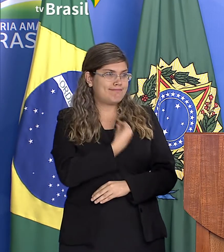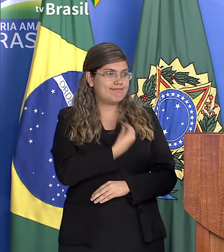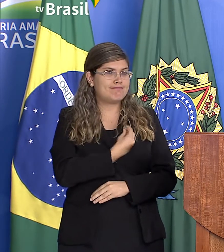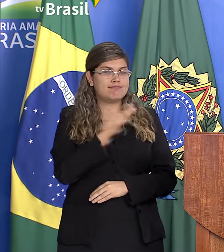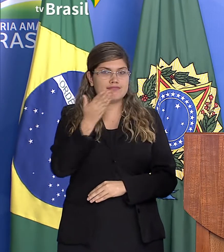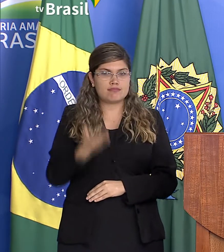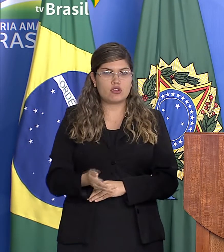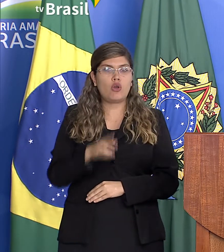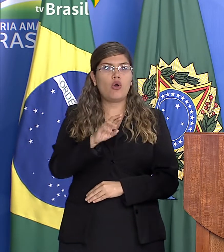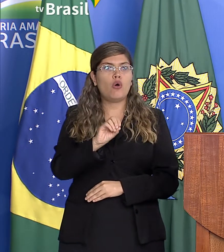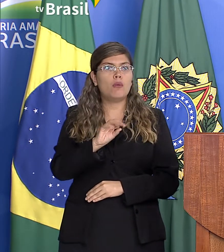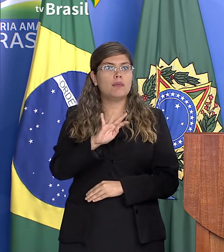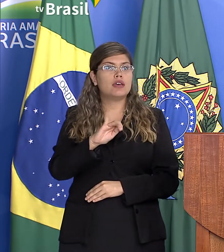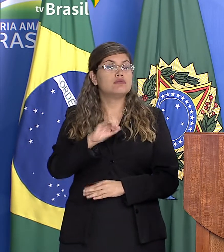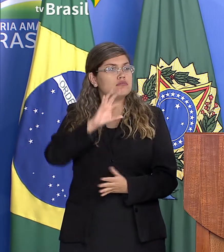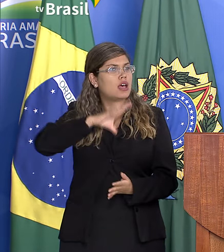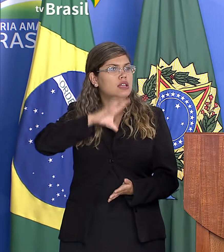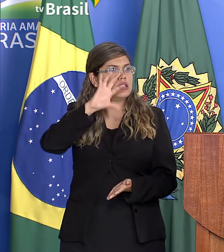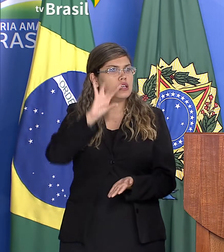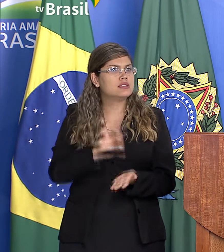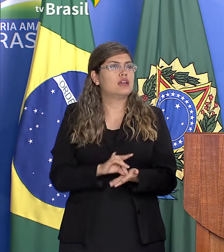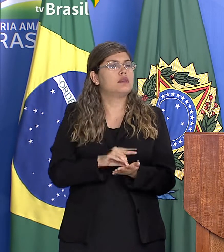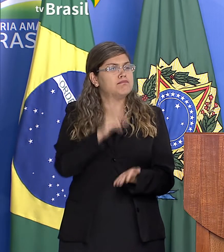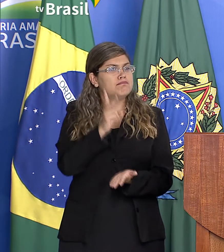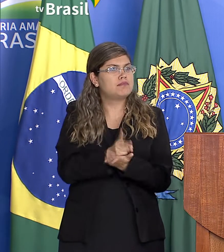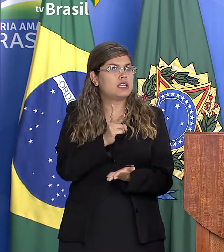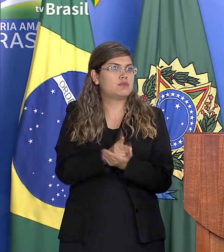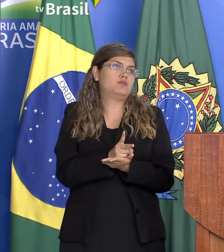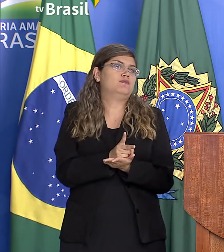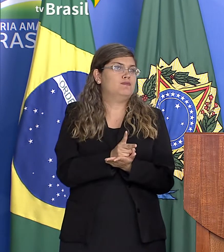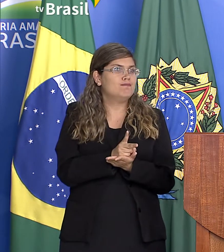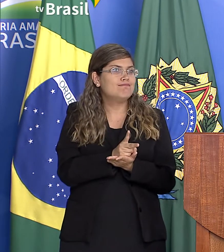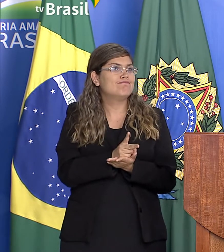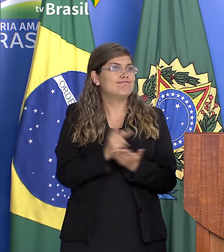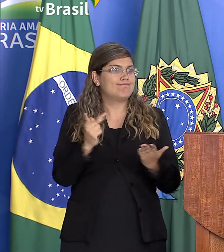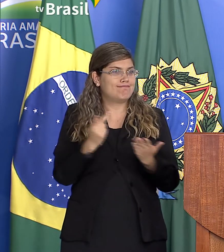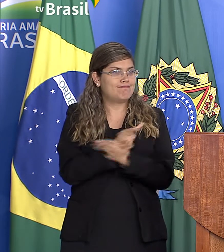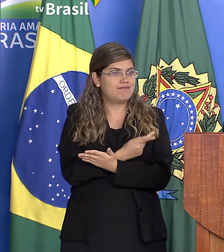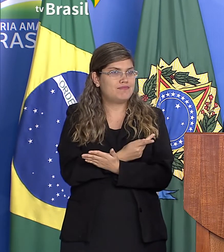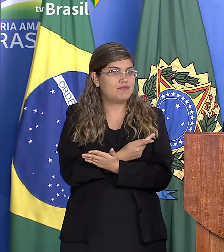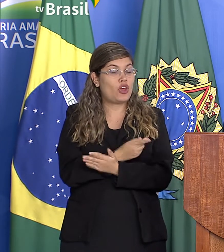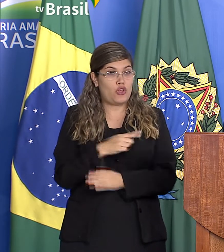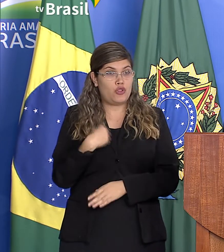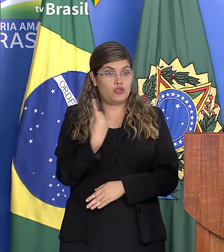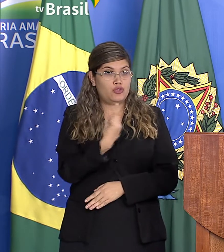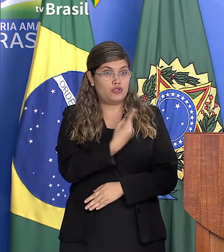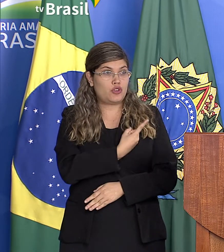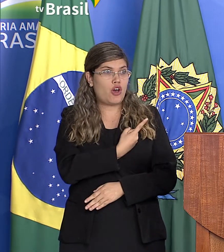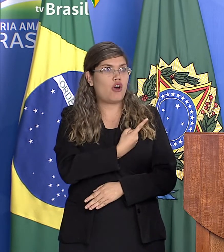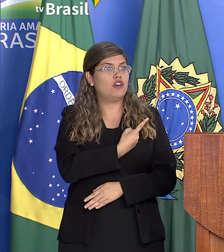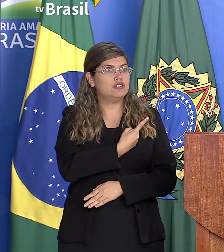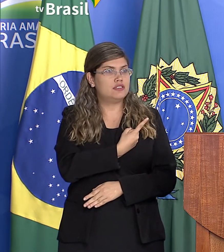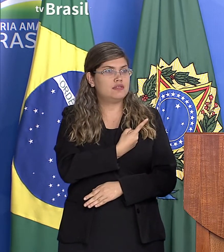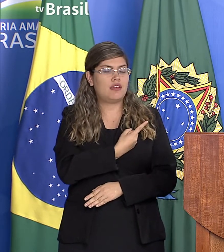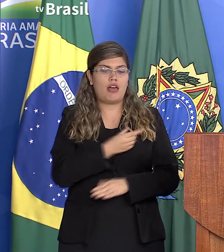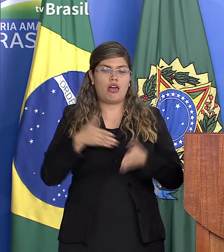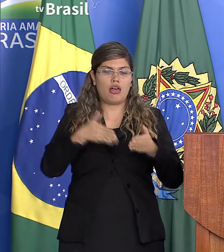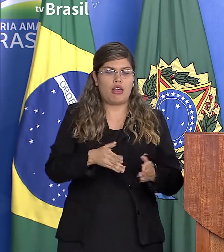vai ser exatamente o mesmo não vamos levar nada para o túmulo